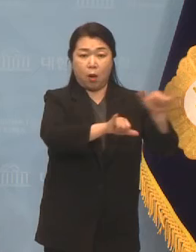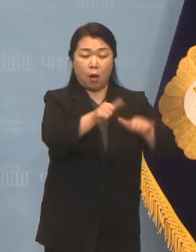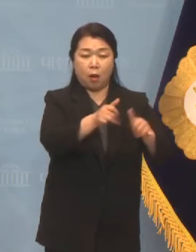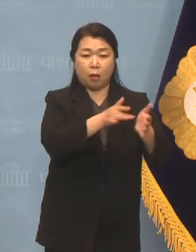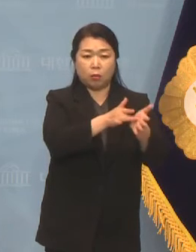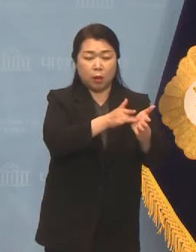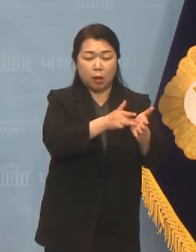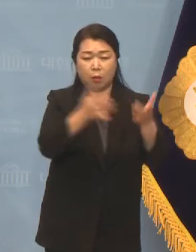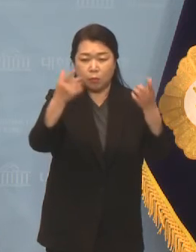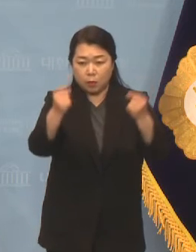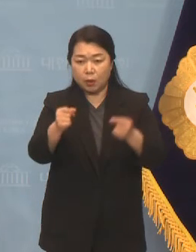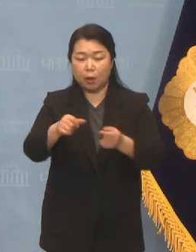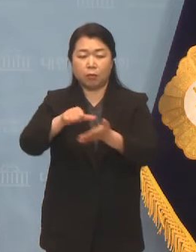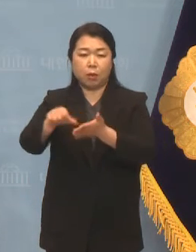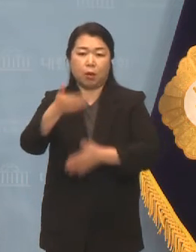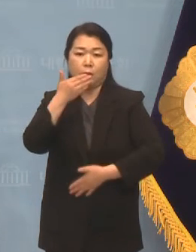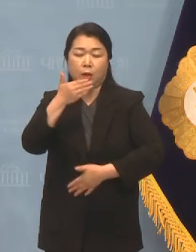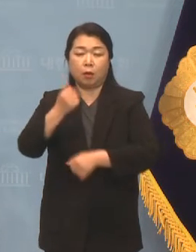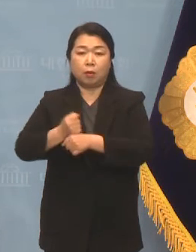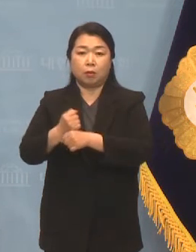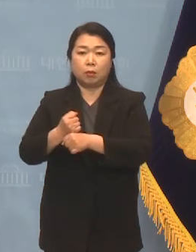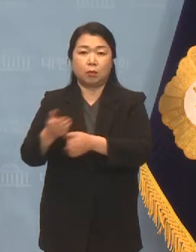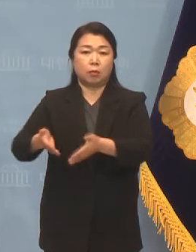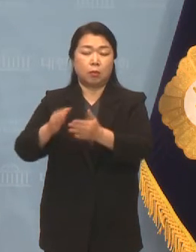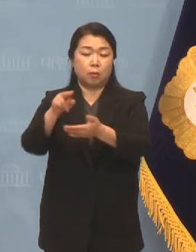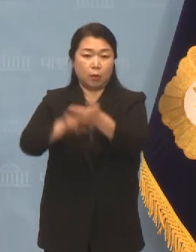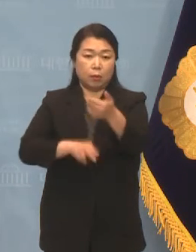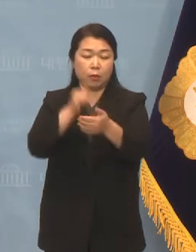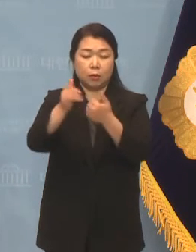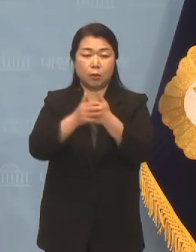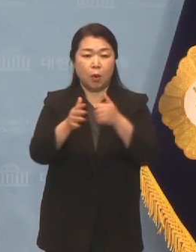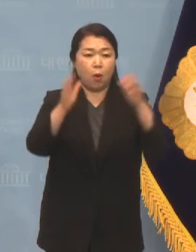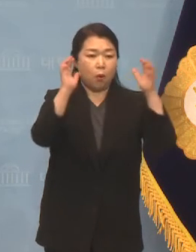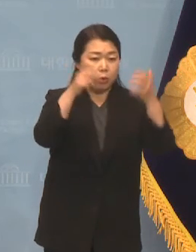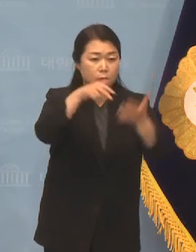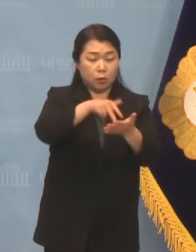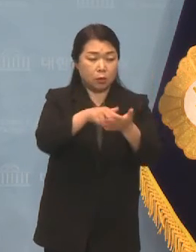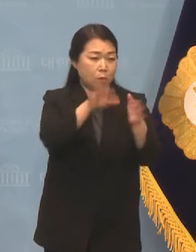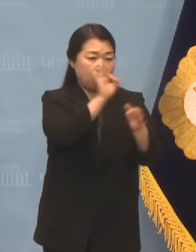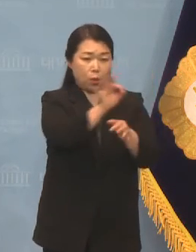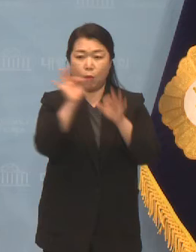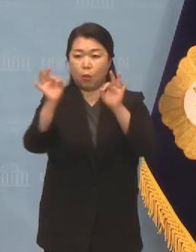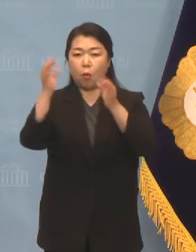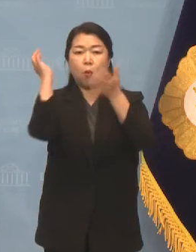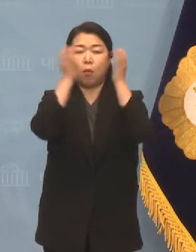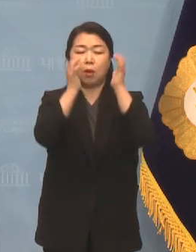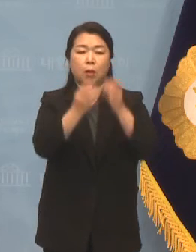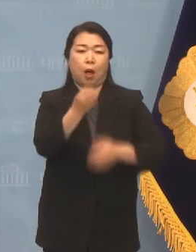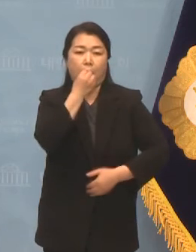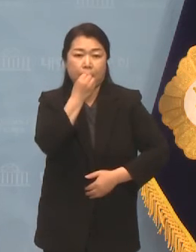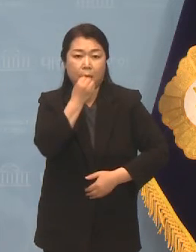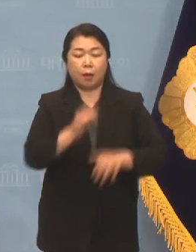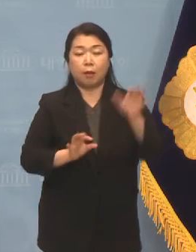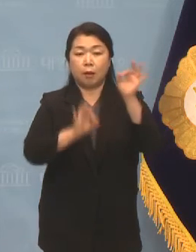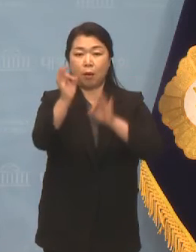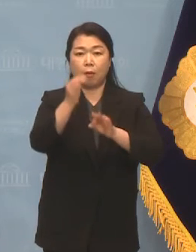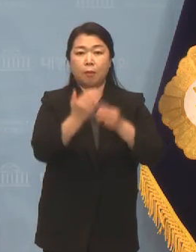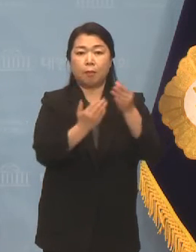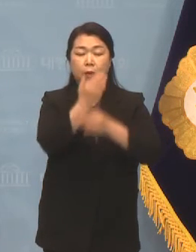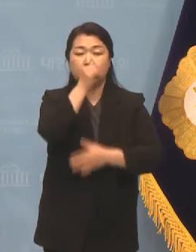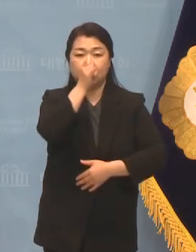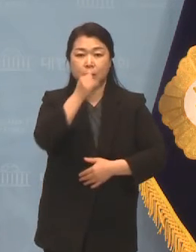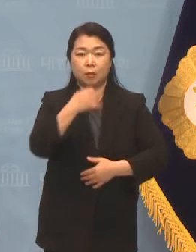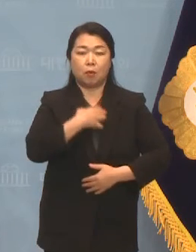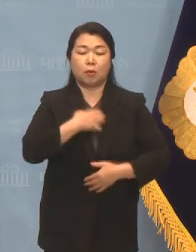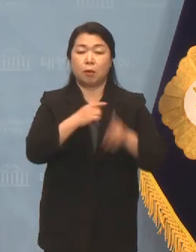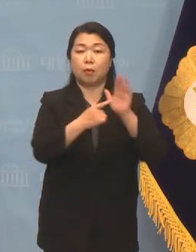식품이 판매되어서 어린이가 생활화학제품을 혼동하여 섭취하는 사고가 발생할 수 있다는 우려가 제기되고